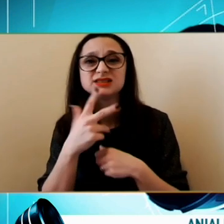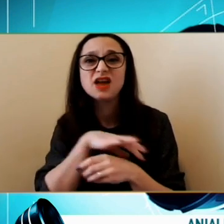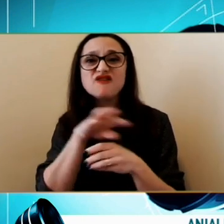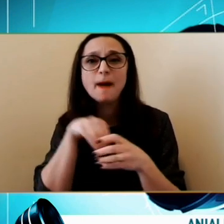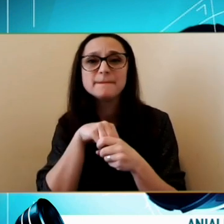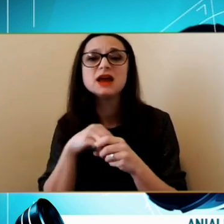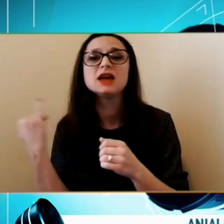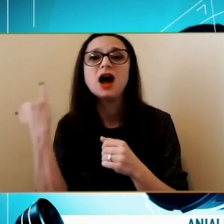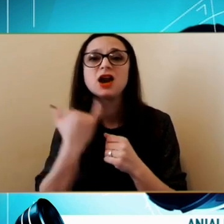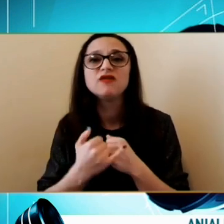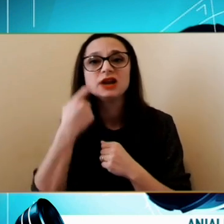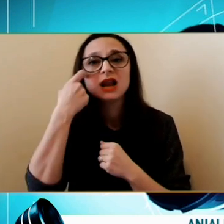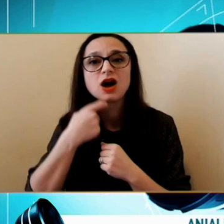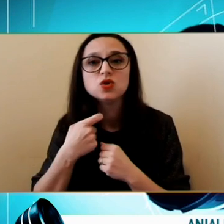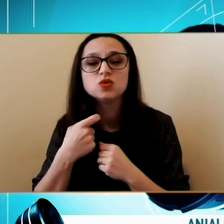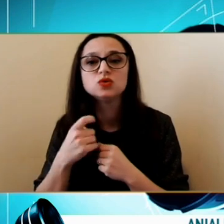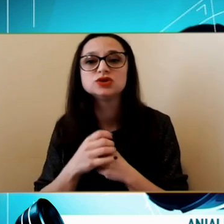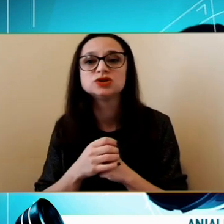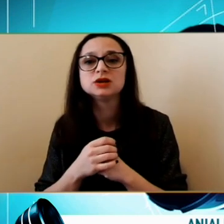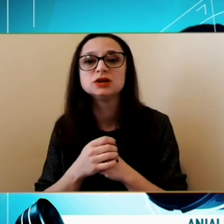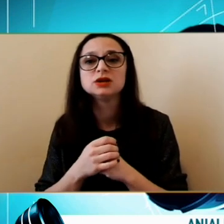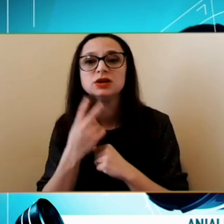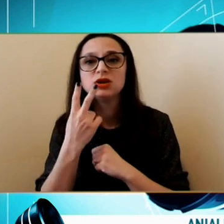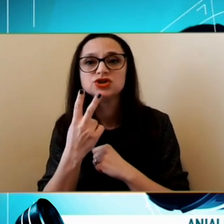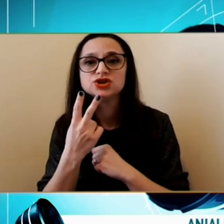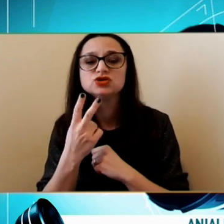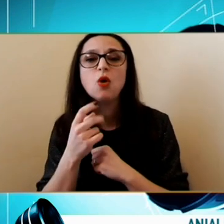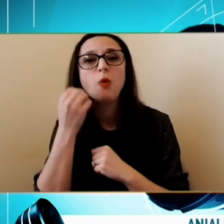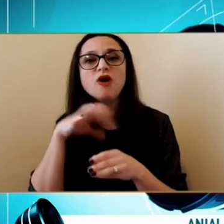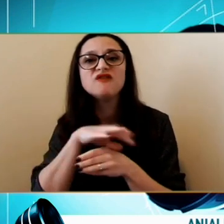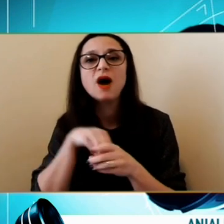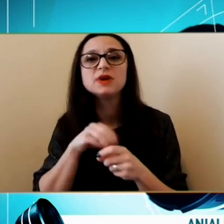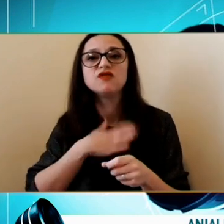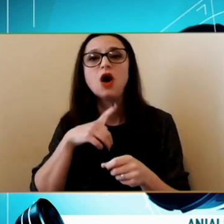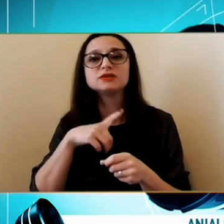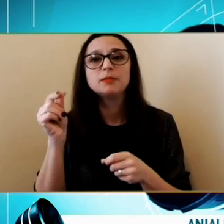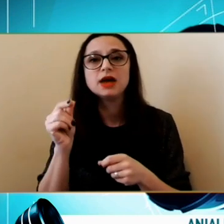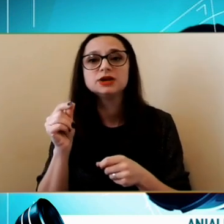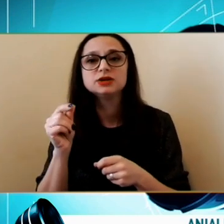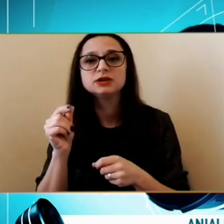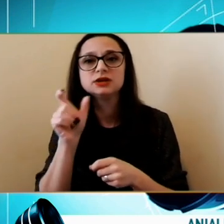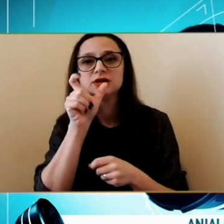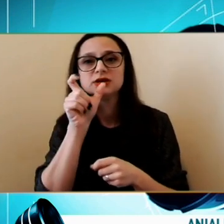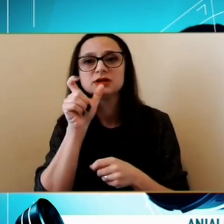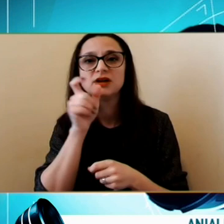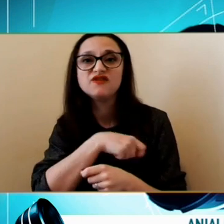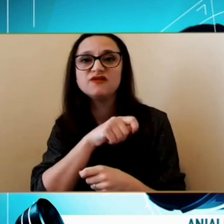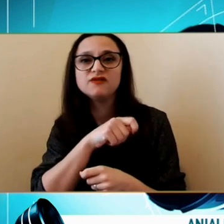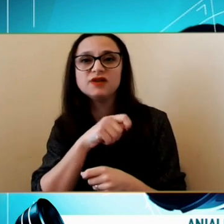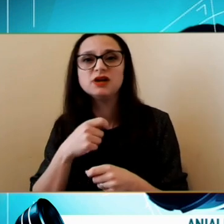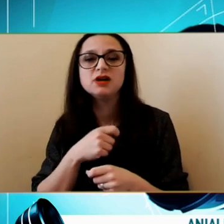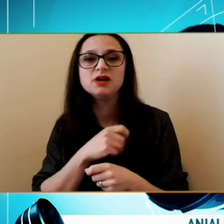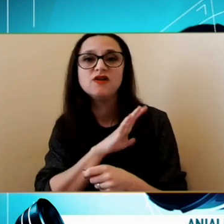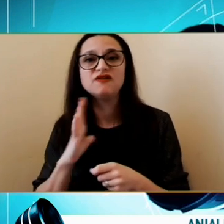Cluj Și Două familii Vroiau să plece În Franța Una